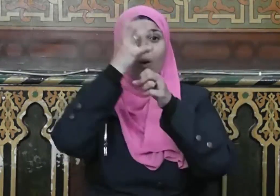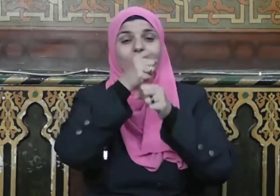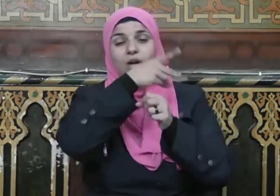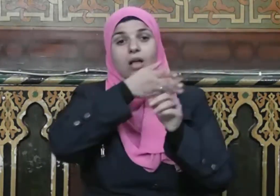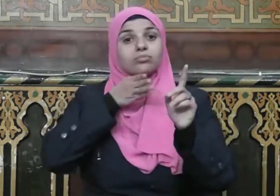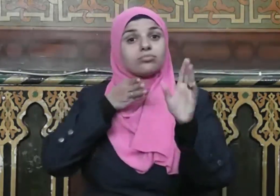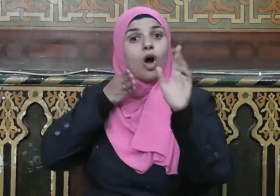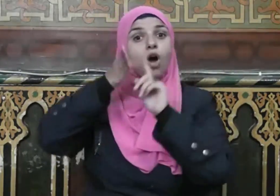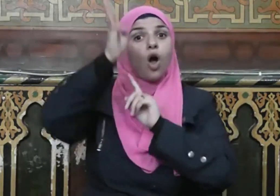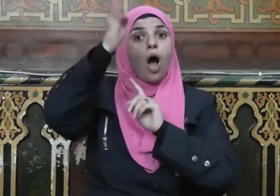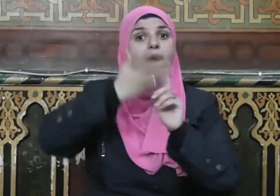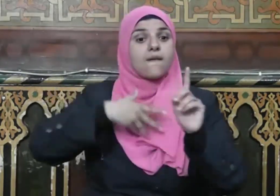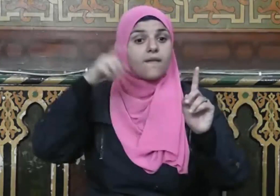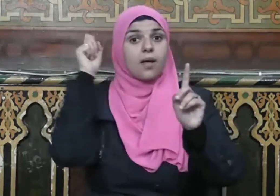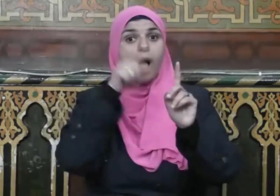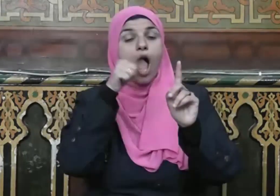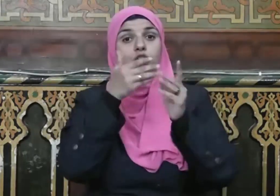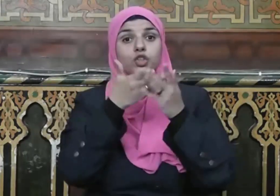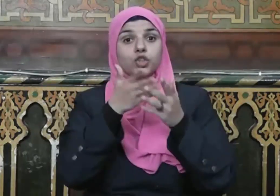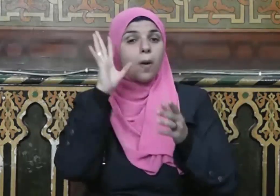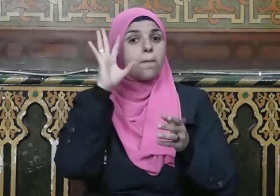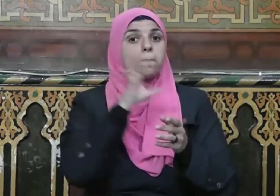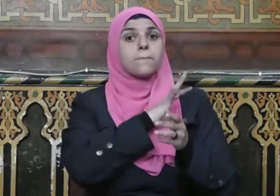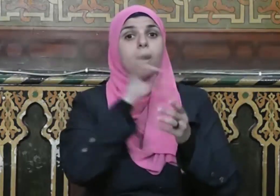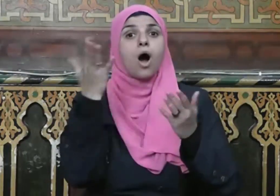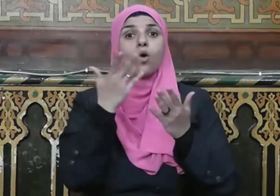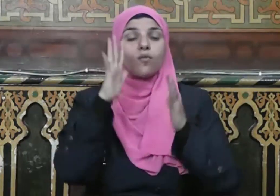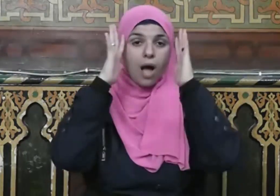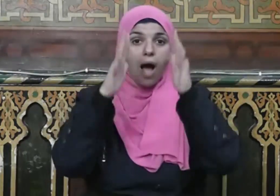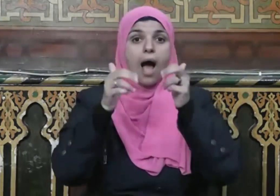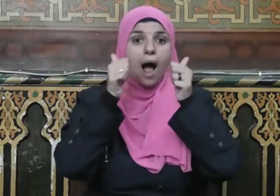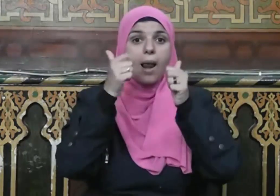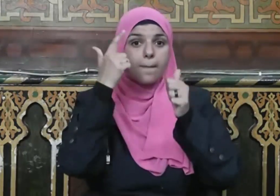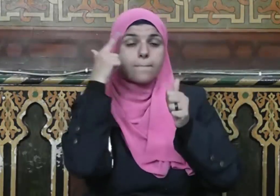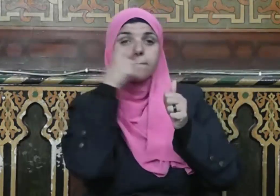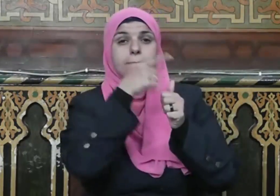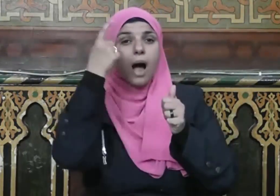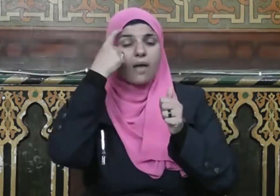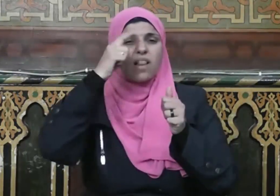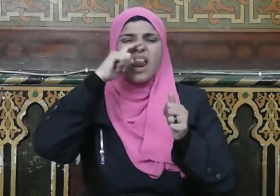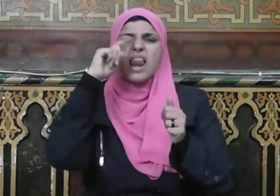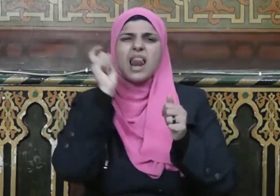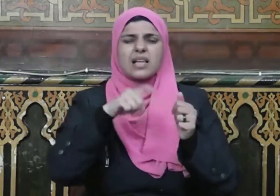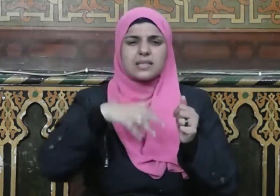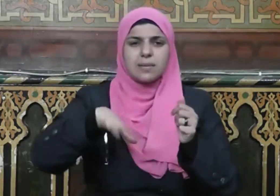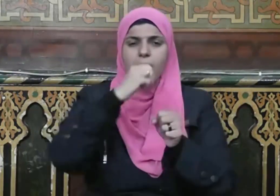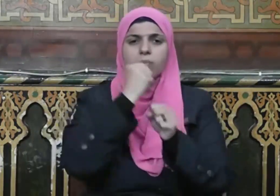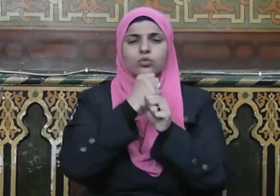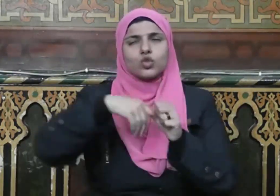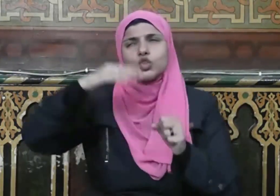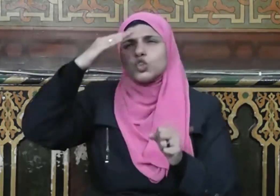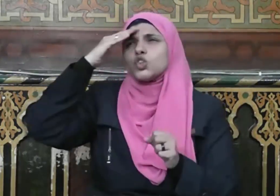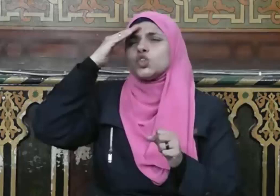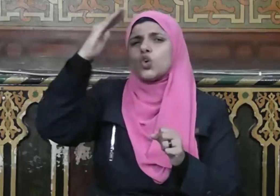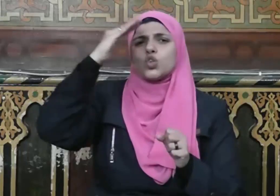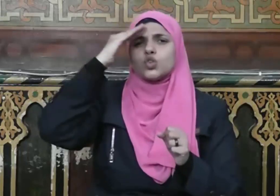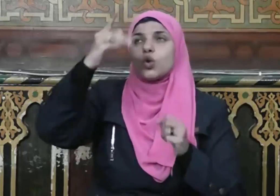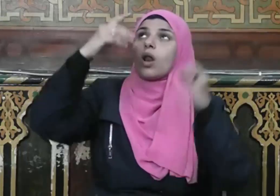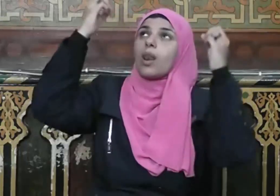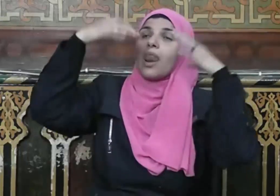هذه العبادة ويعلم أن ذلك يستوجب شكر المنعم سبحانه